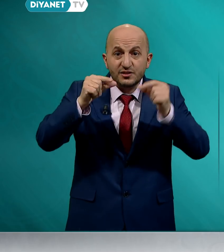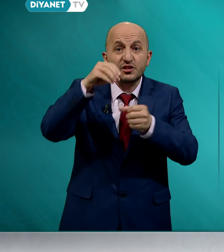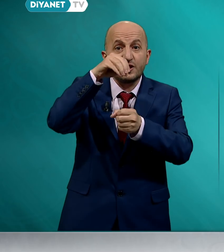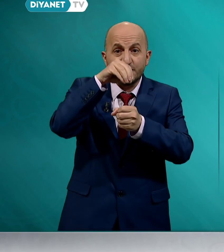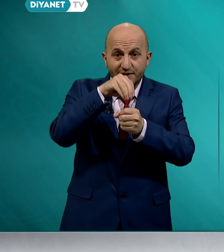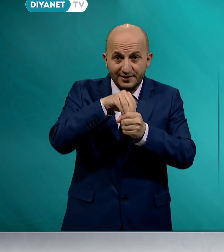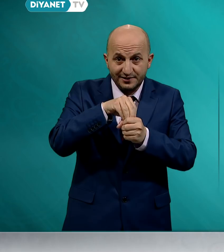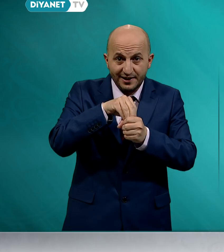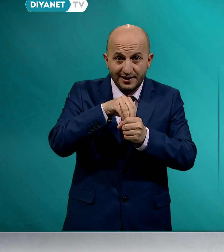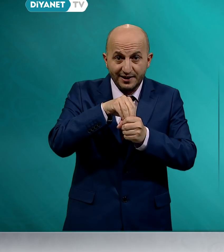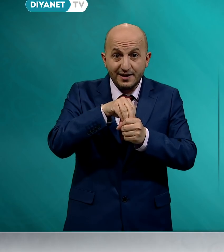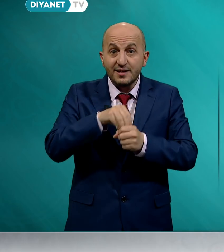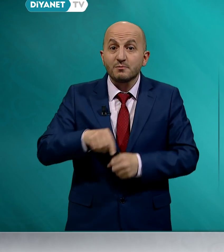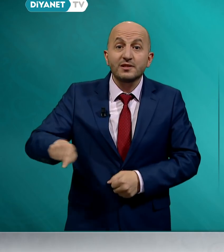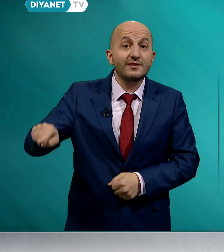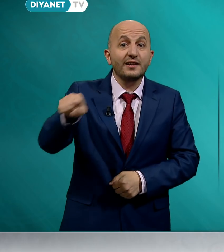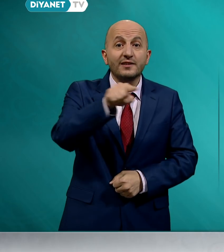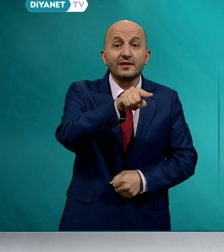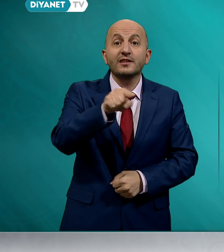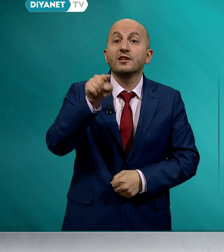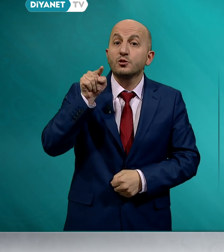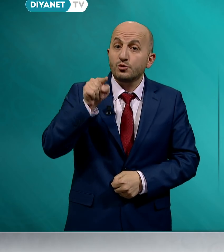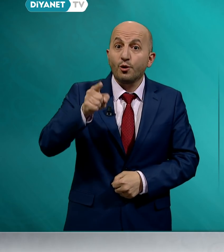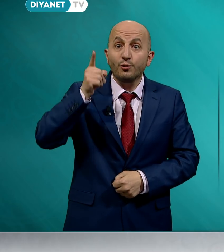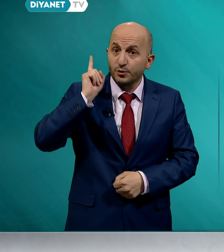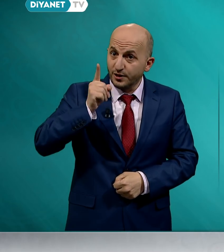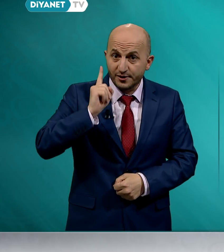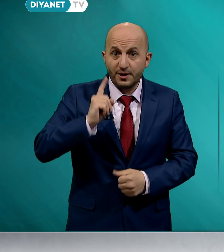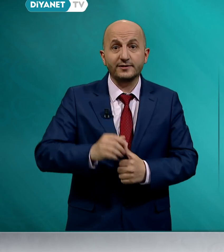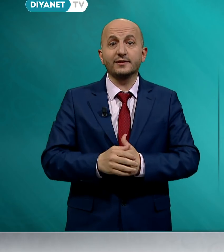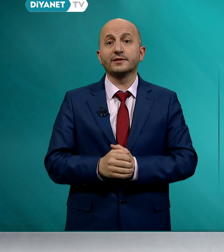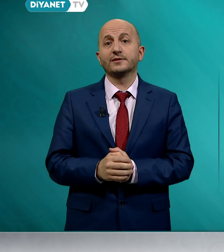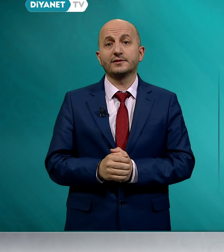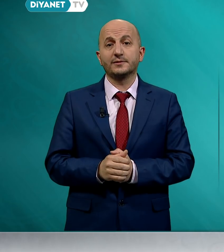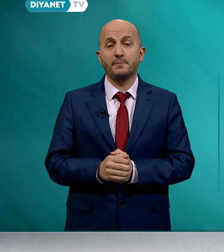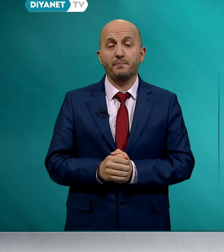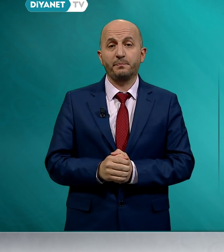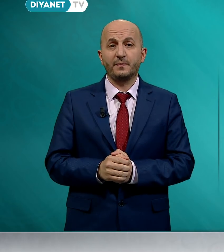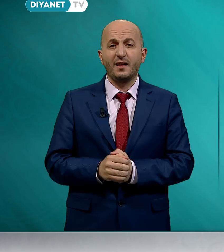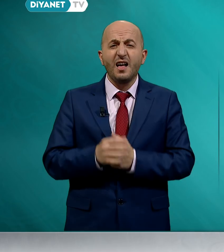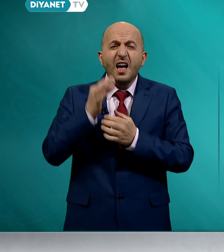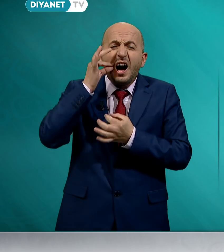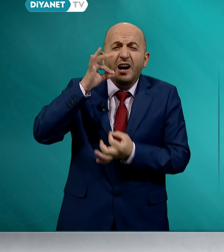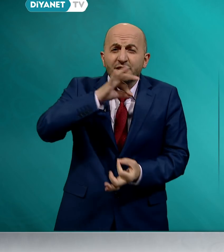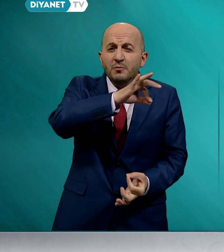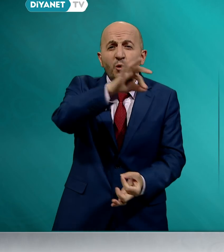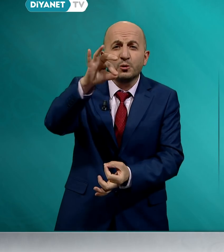-i şeriflerinde bizleri şöyle uyarmaktadır. Ademoğlu,